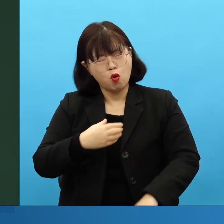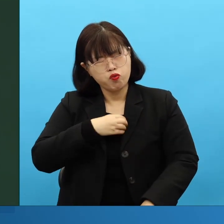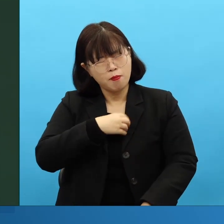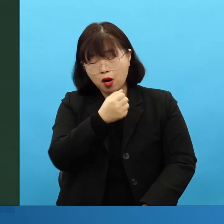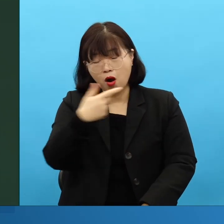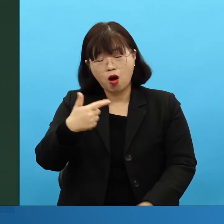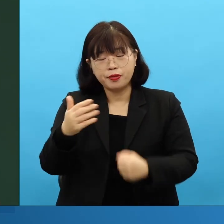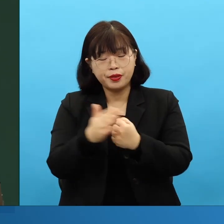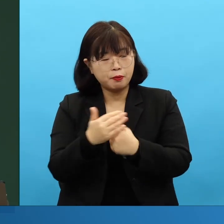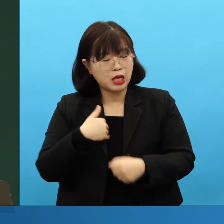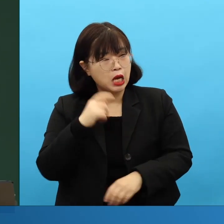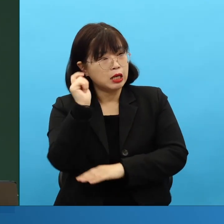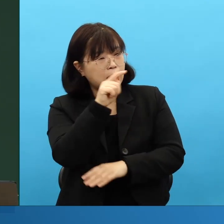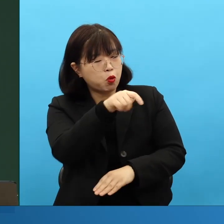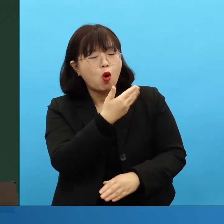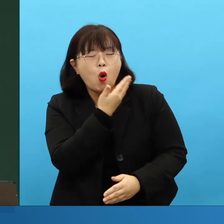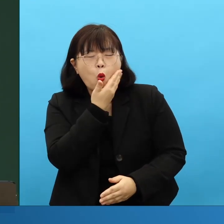반드시 갖다 주고, 정표를 받아오너라.